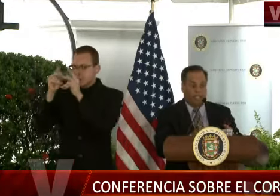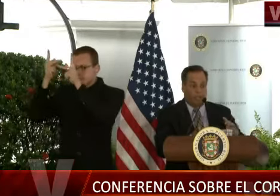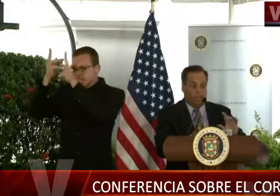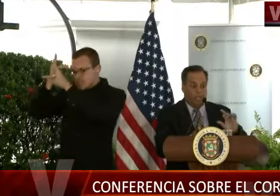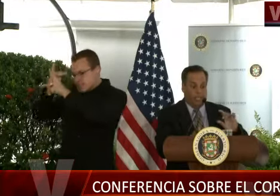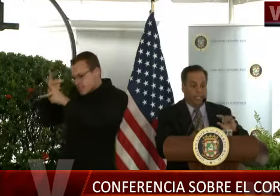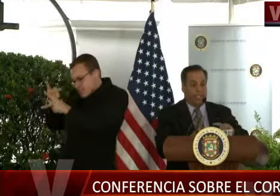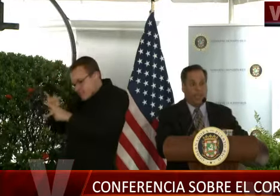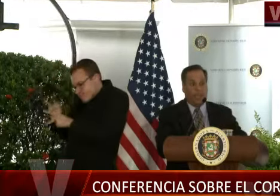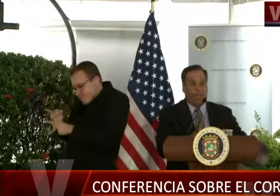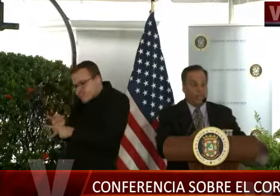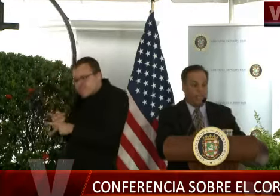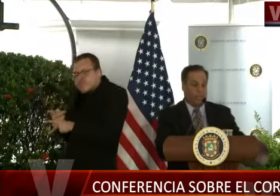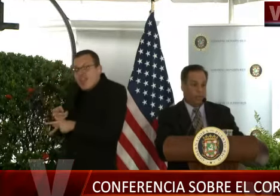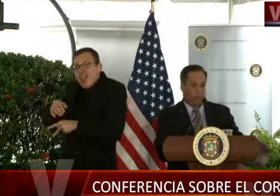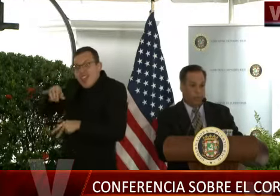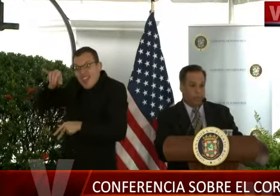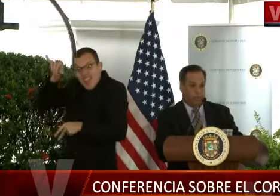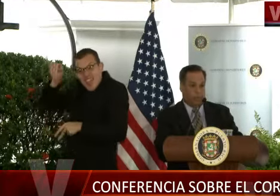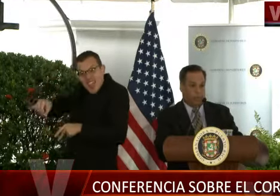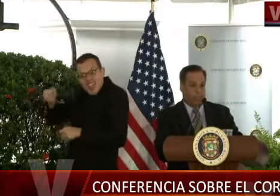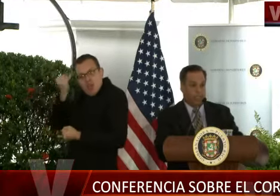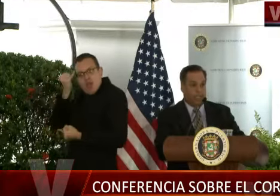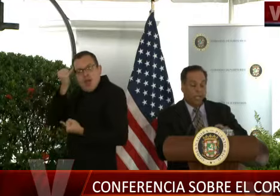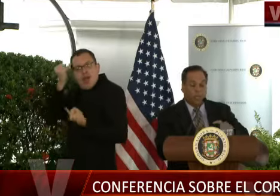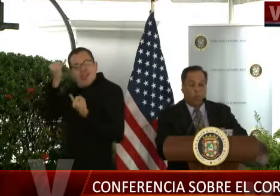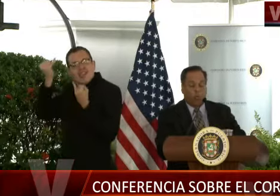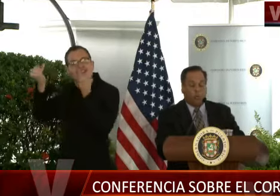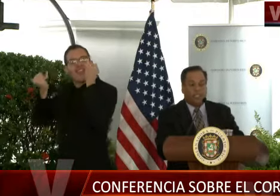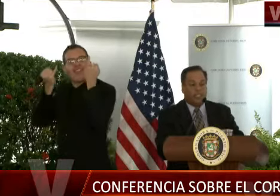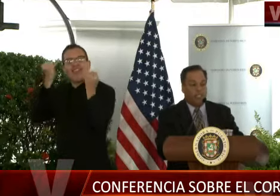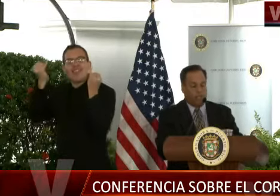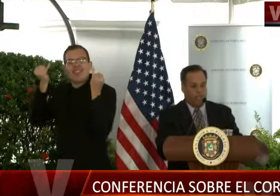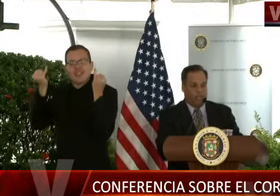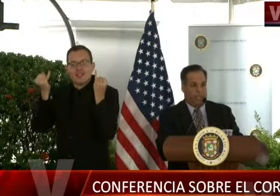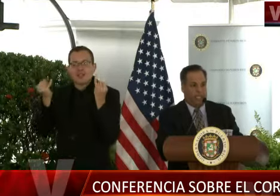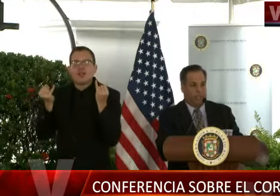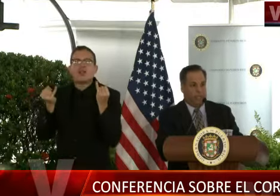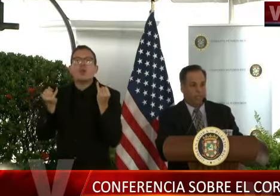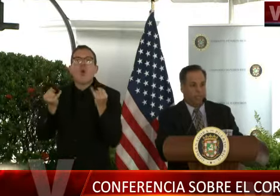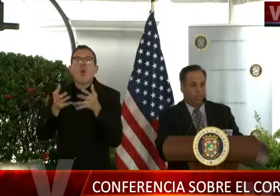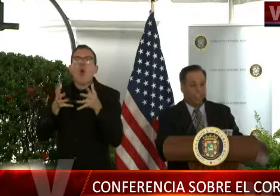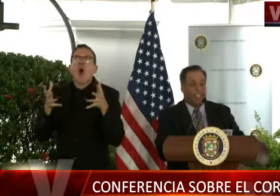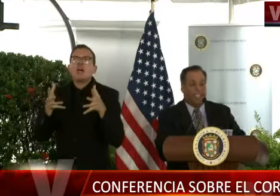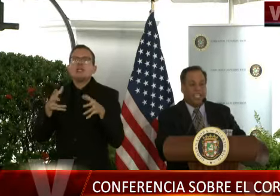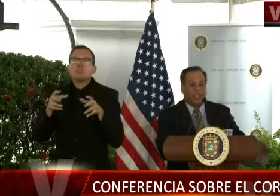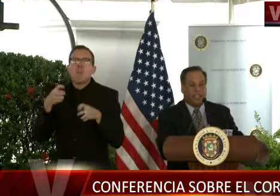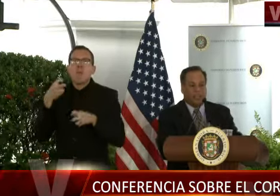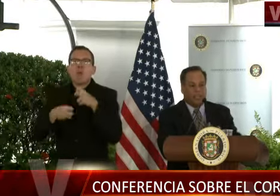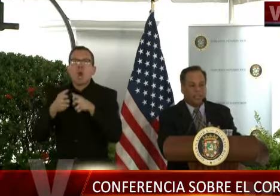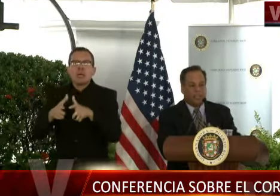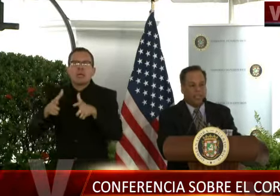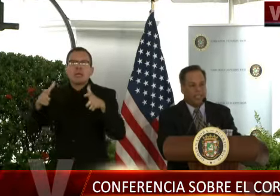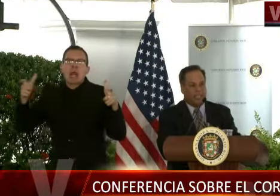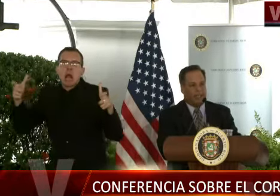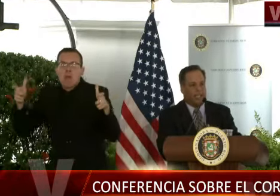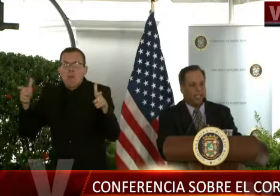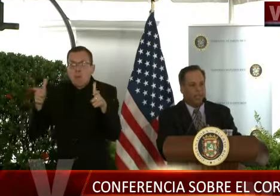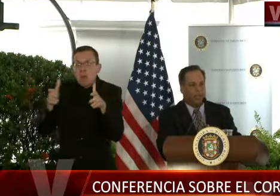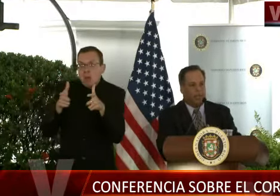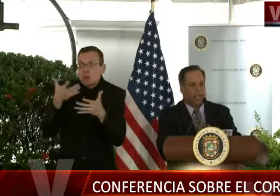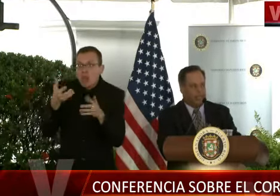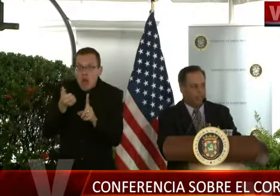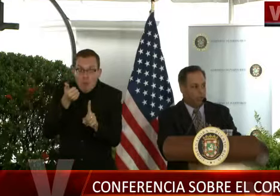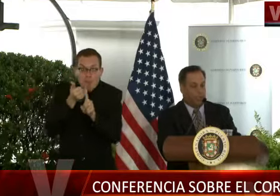nos permite tener una idea de cuál es la magnitud del problema, cómo se distribuye de manera geográfica y qué factores pueden estar